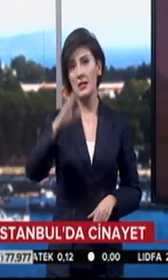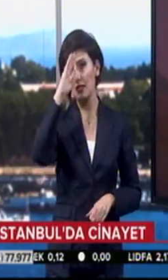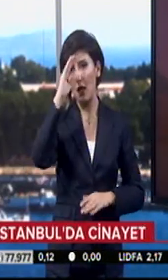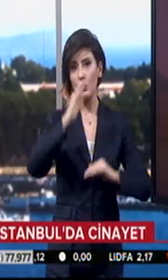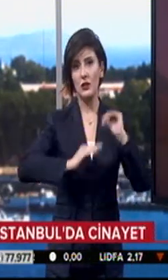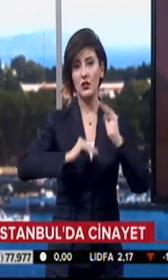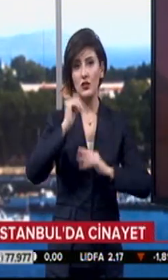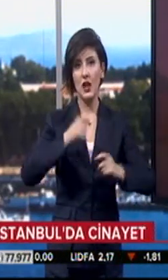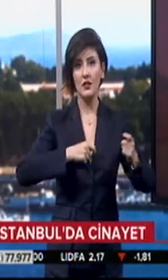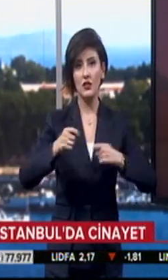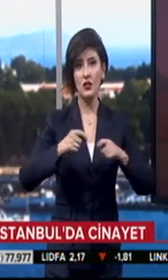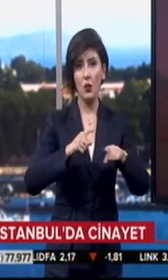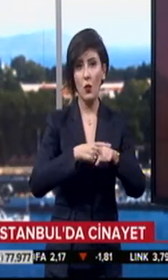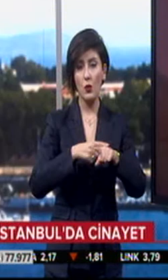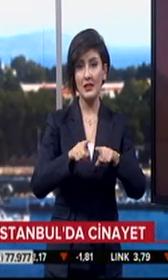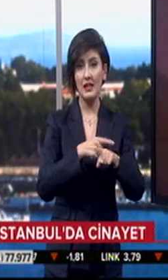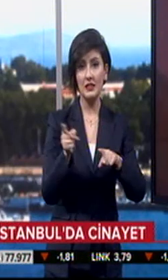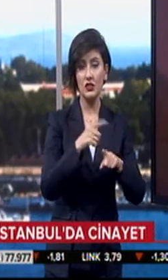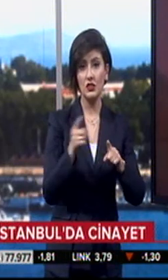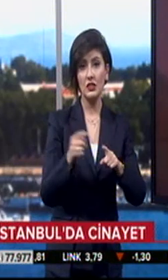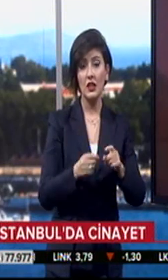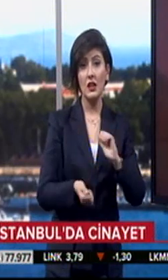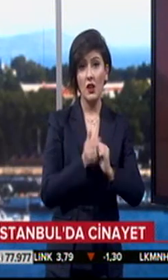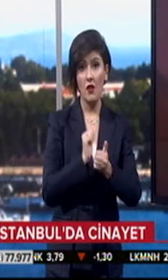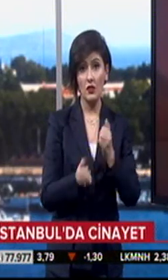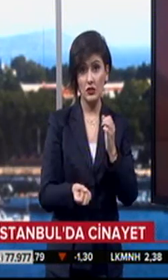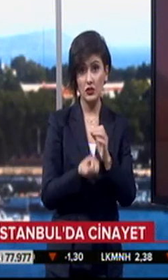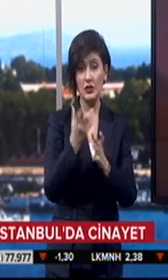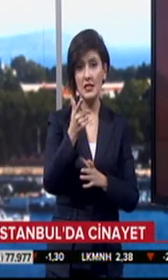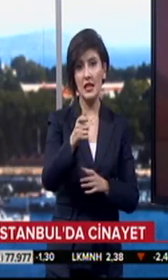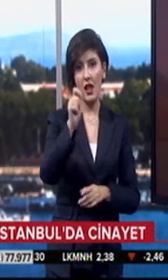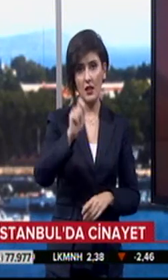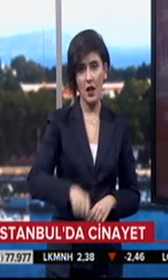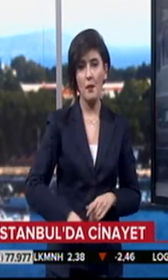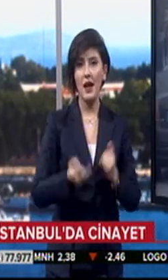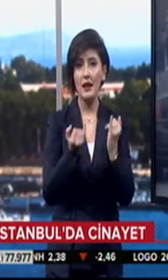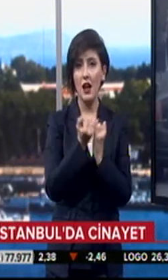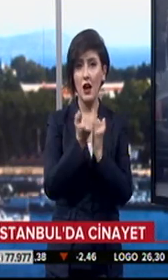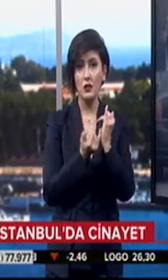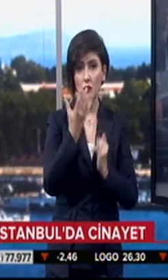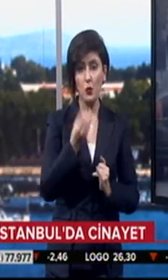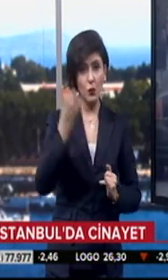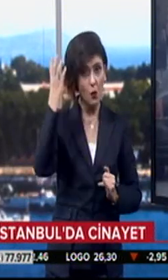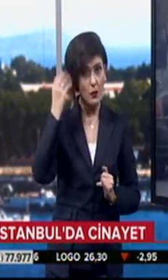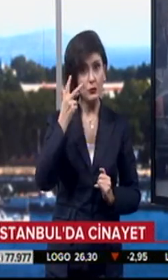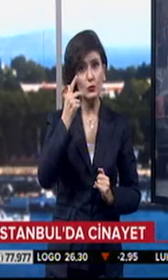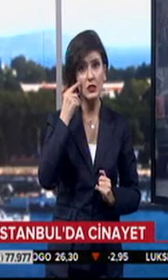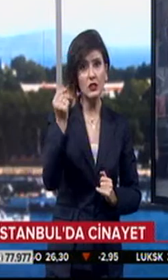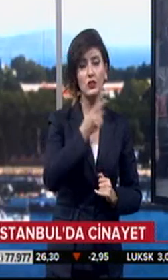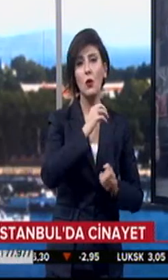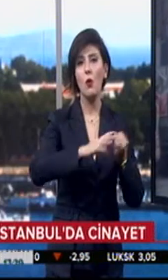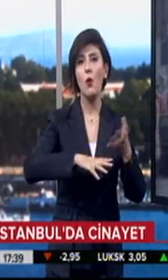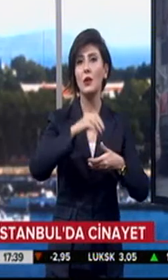İstanbul'da inşaat şirketi ortakları arasına çıkan kavgada silahlar kullanıldı. Kardeş oldukları öğrenilen 3 kişi